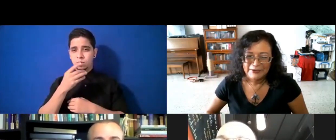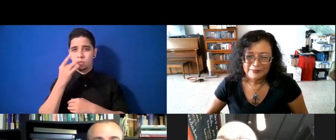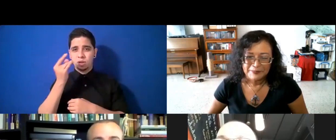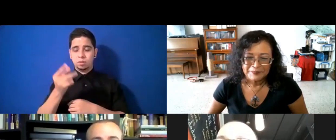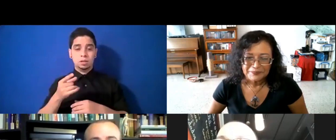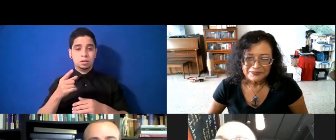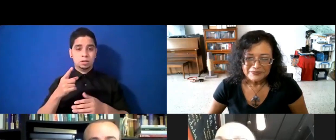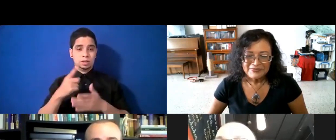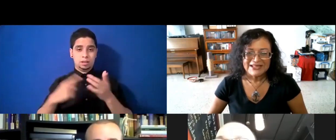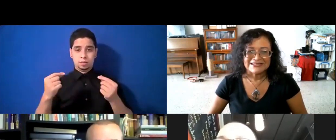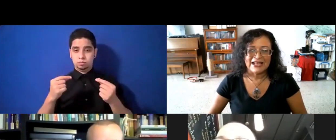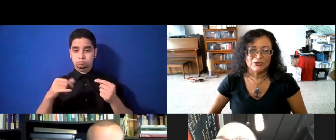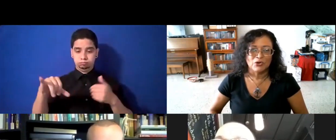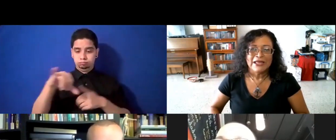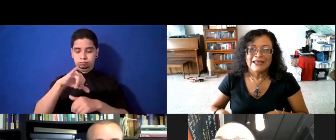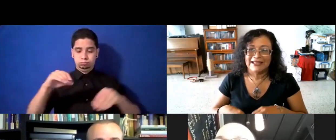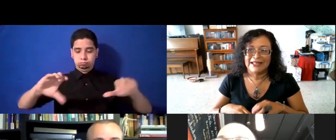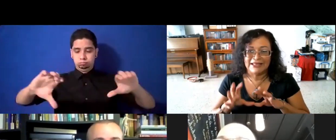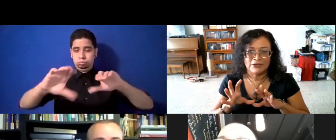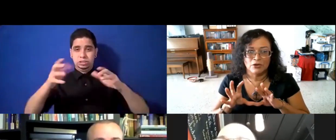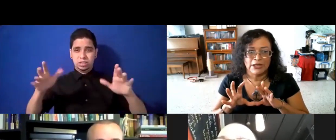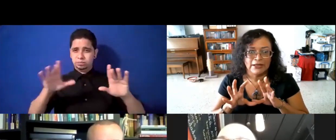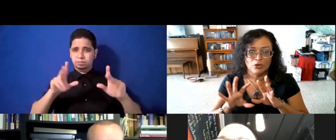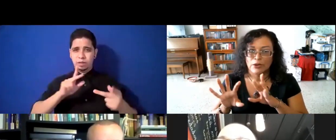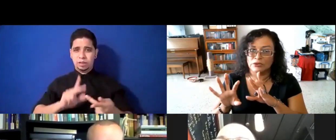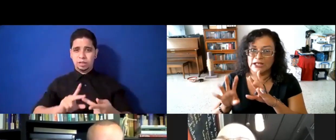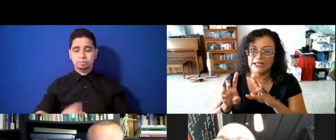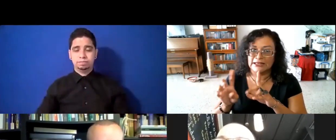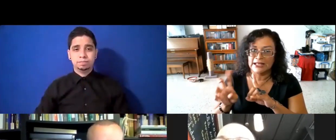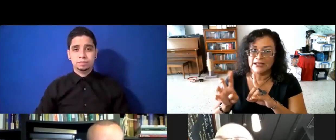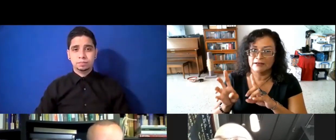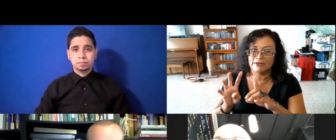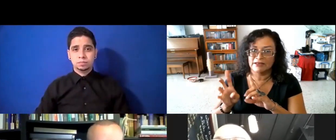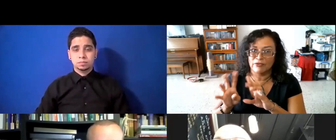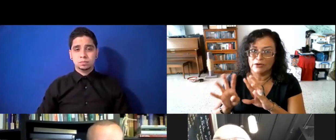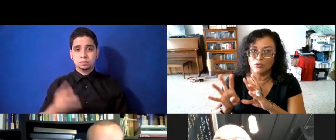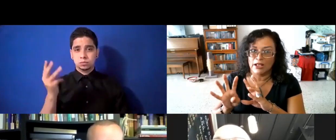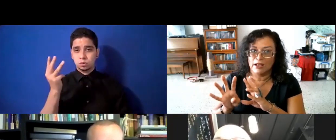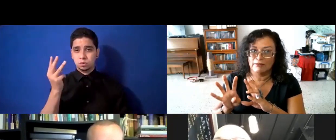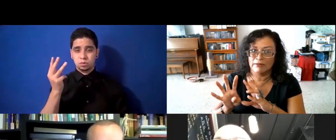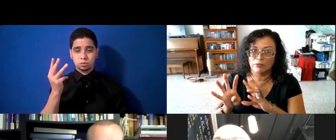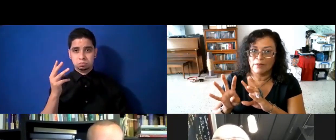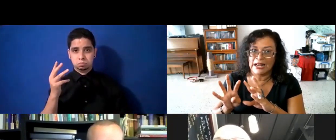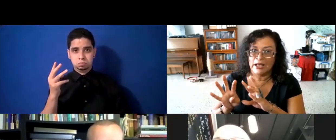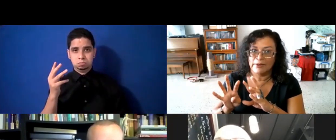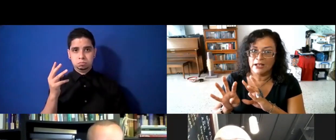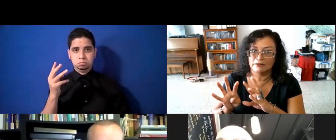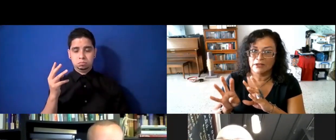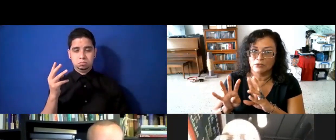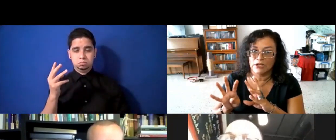ya está. Exacto, y de hecho, W, ¿te quedaste en, ¿se te fue alguna, alguna palabra, alguna